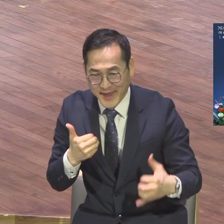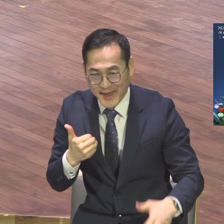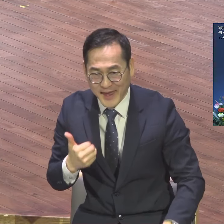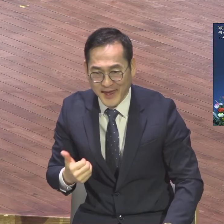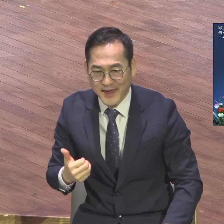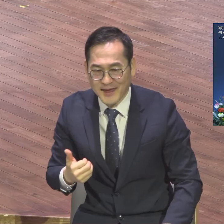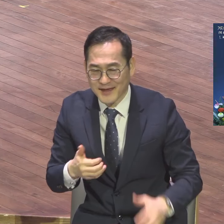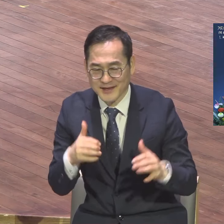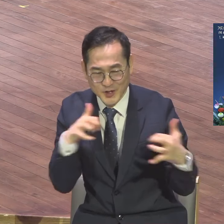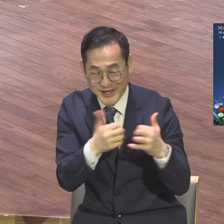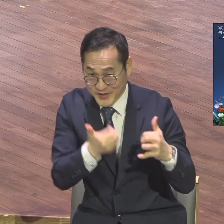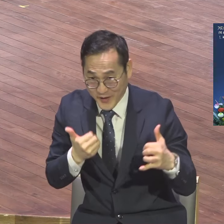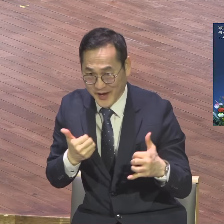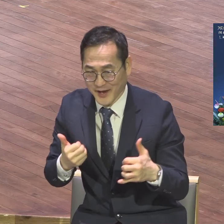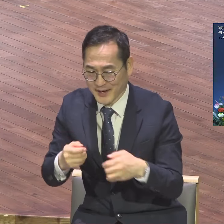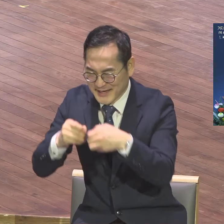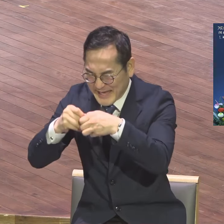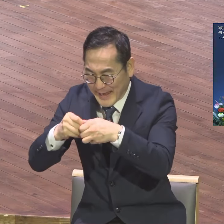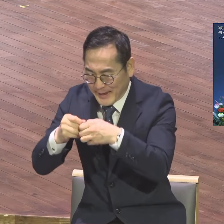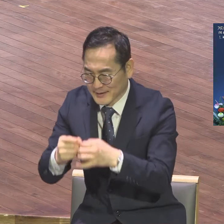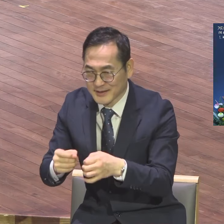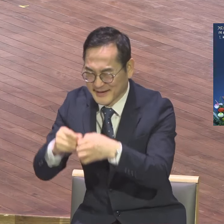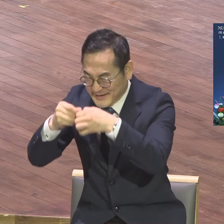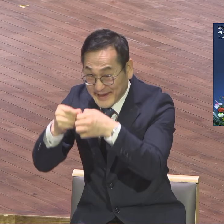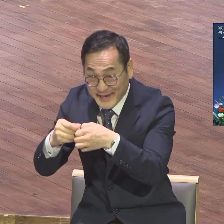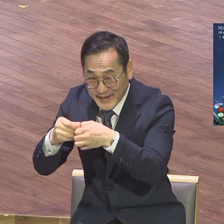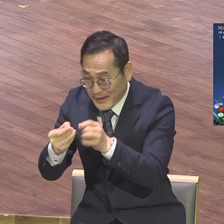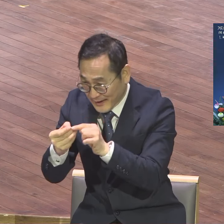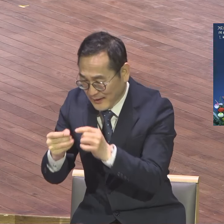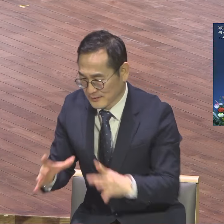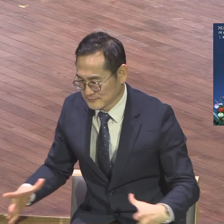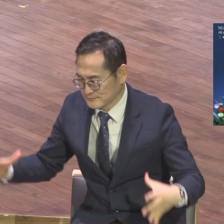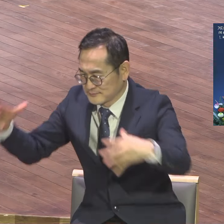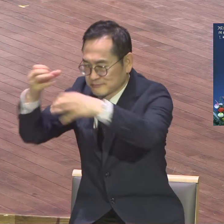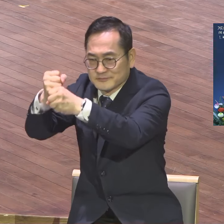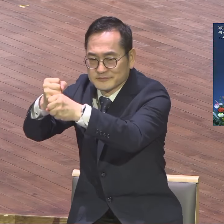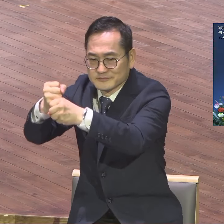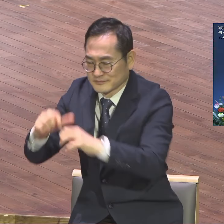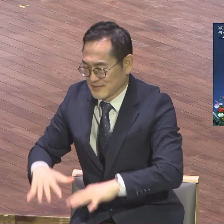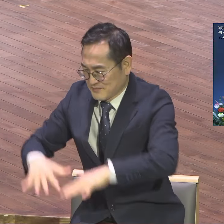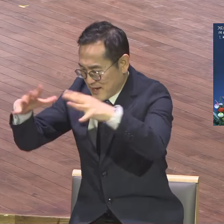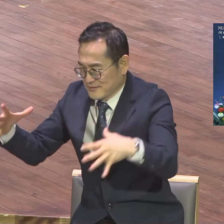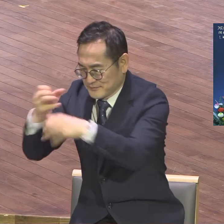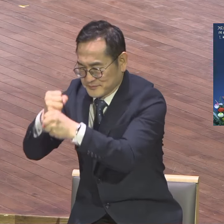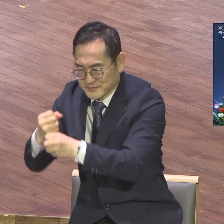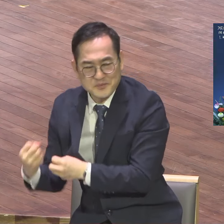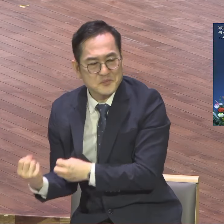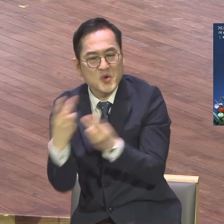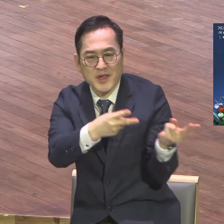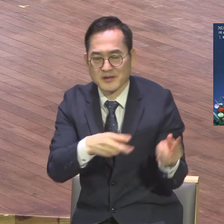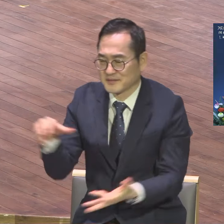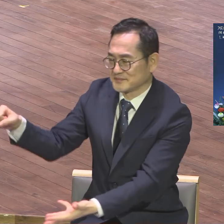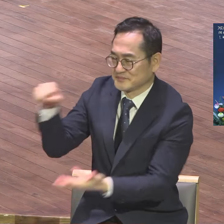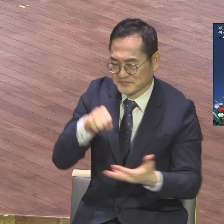찬 부대 하나를 그렇게 보냈어요. 무슨 의미냐 알렉산더에게